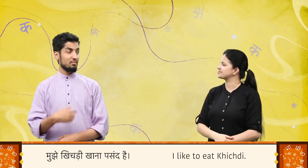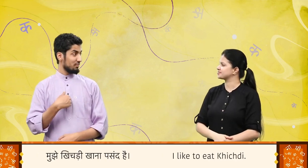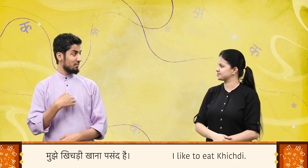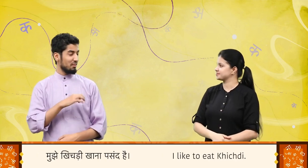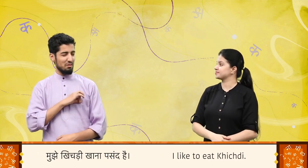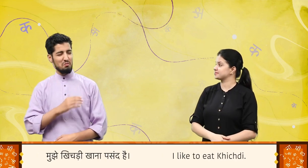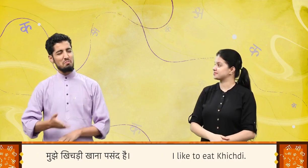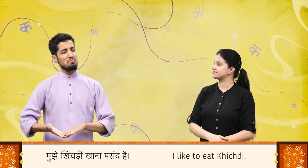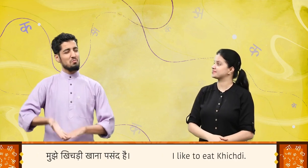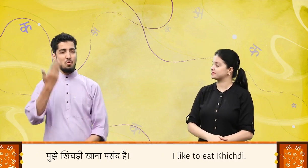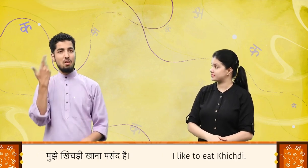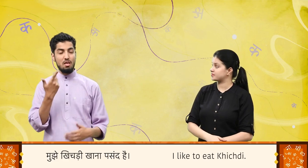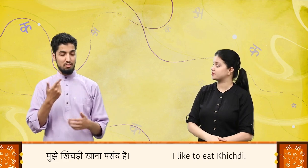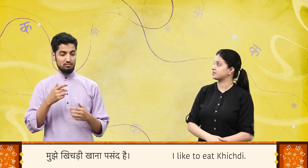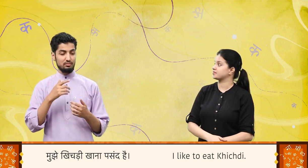मुझे खिचडी खाना पसंद है